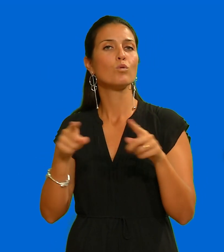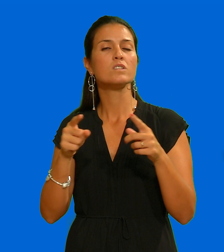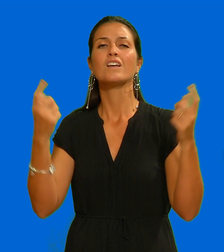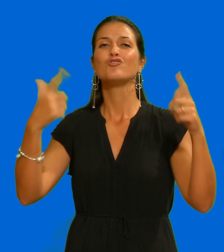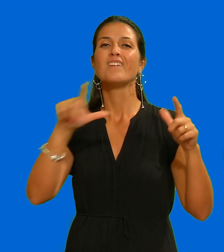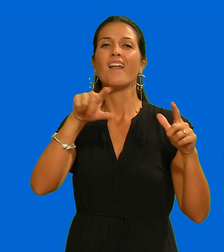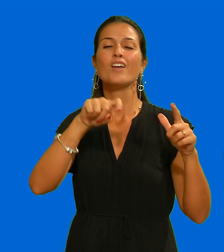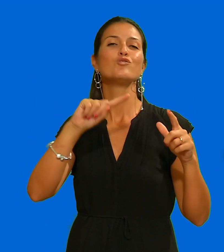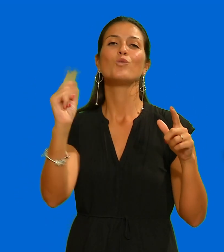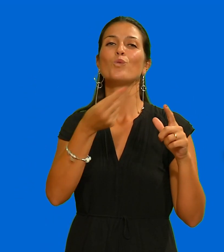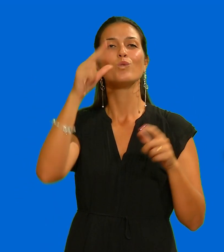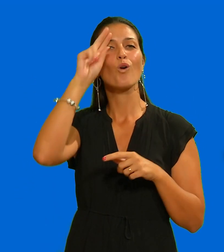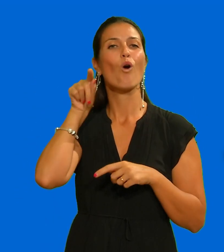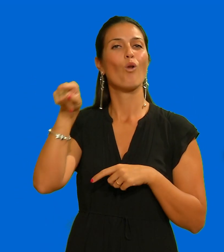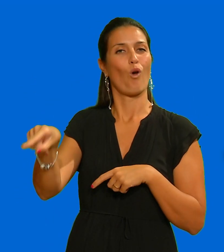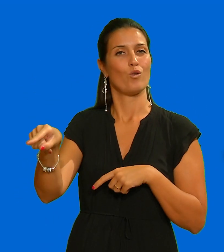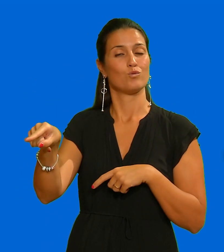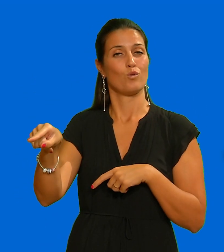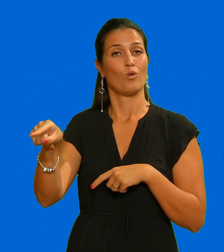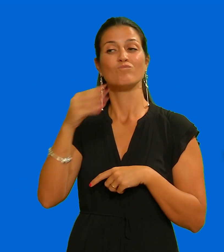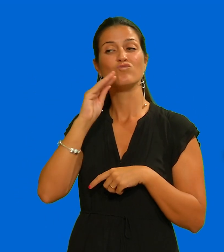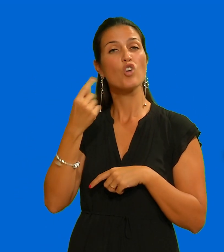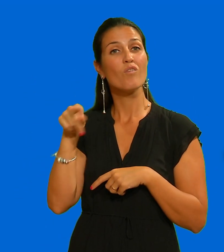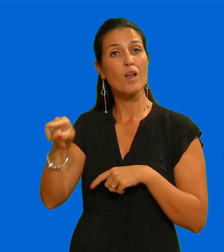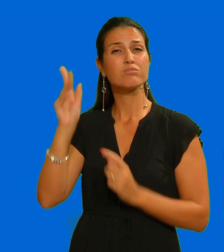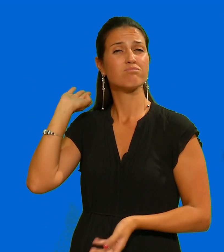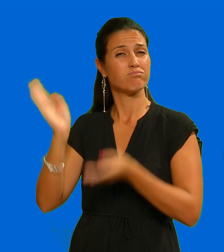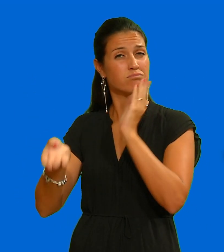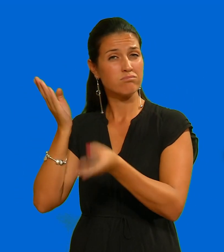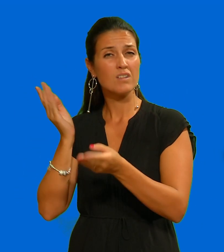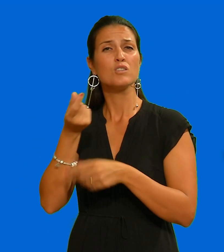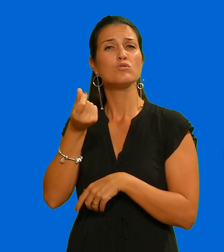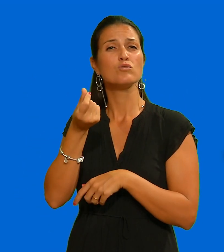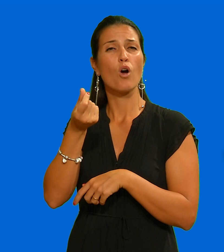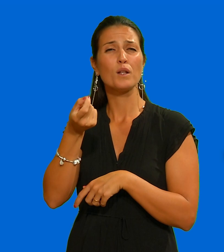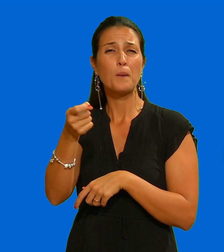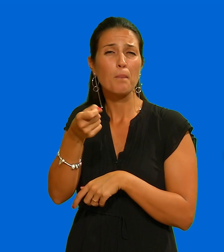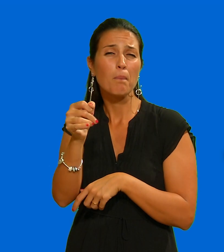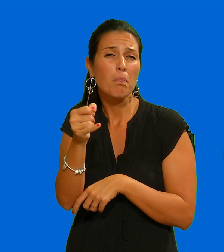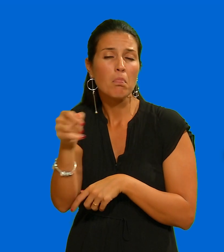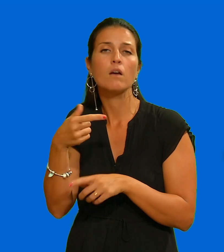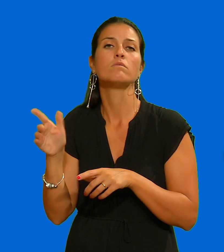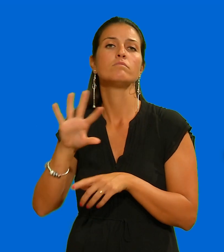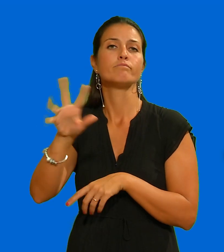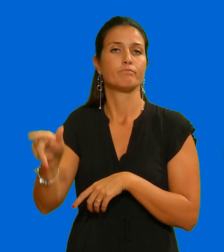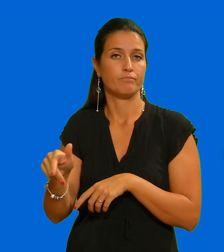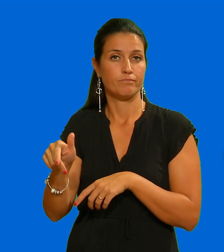Il giovane è stato picchiato e rapinato di pochi spiccioli Molte le attestazioni di solidarietà